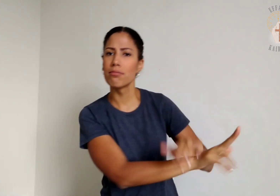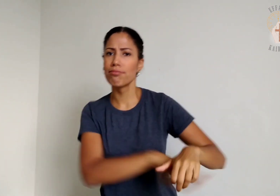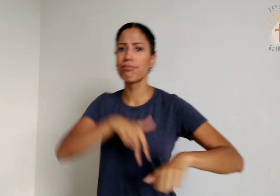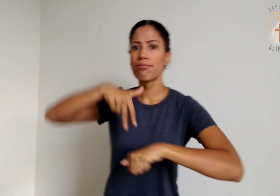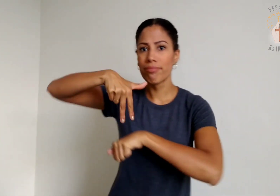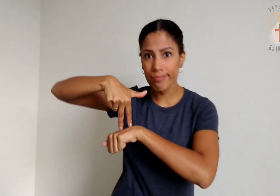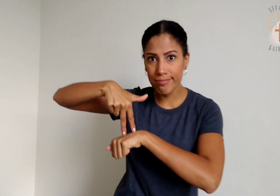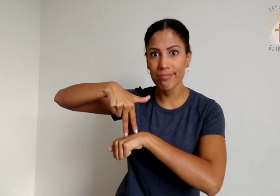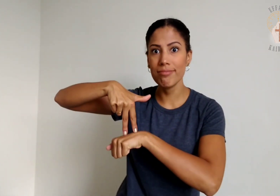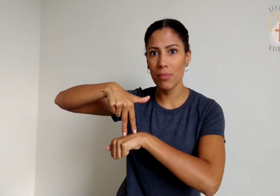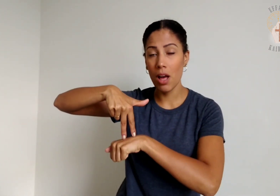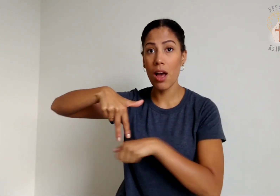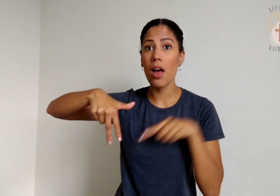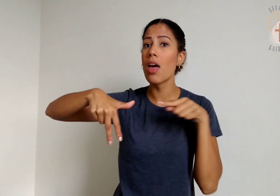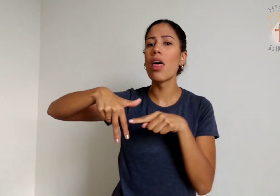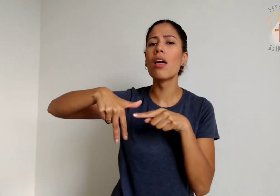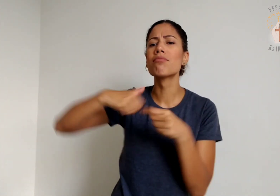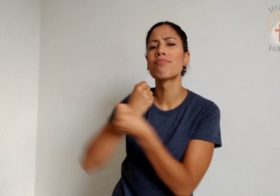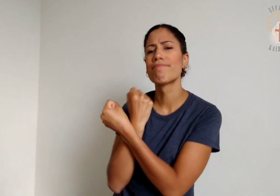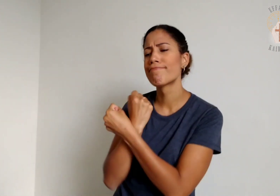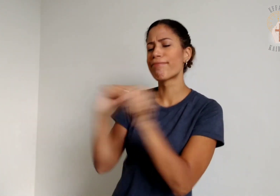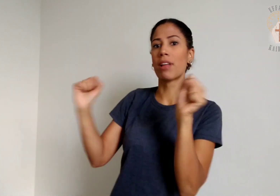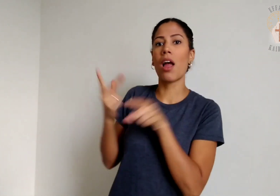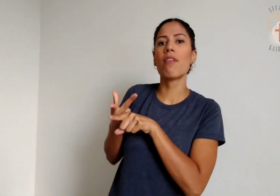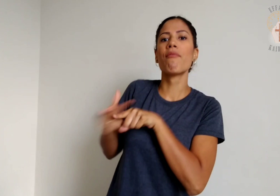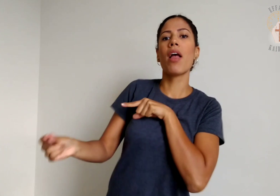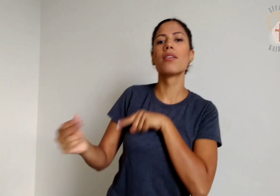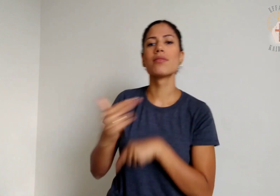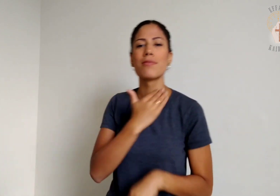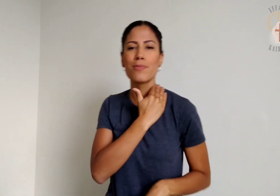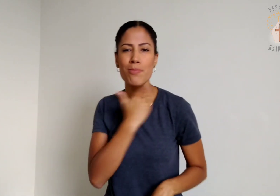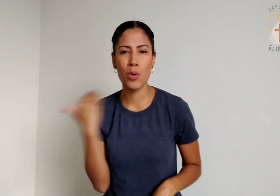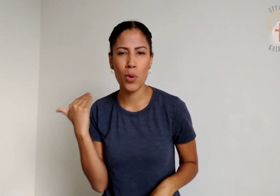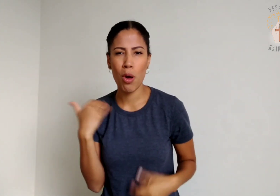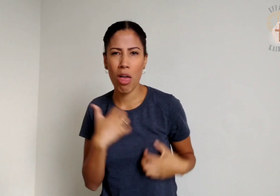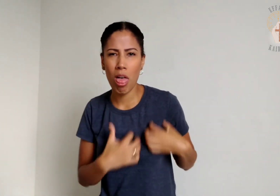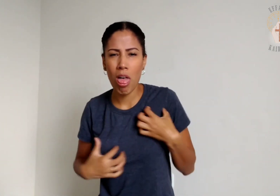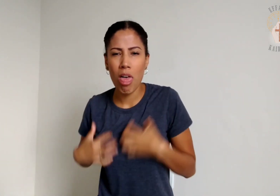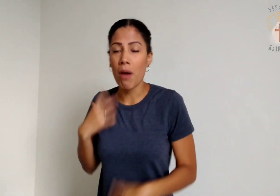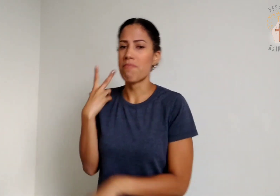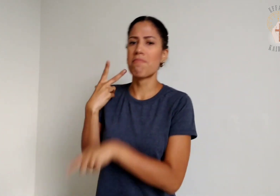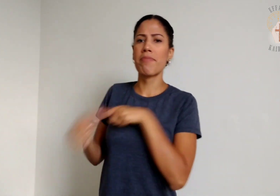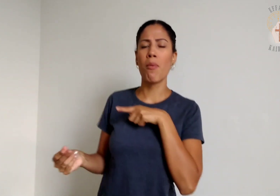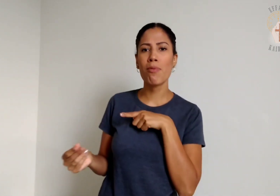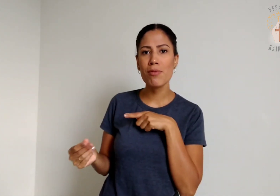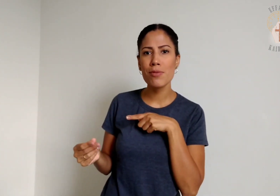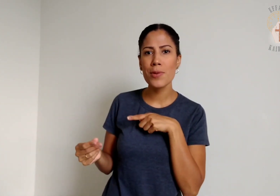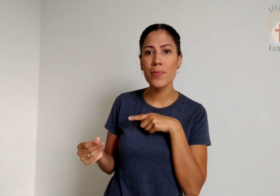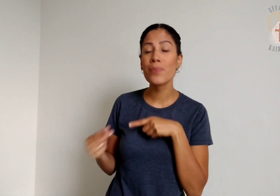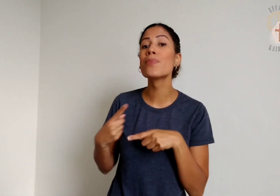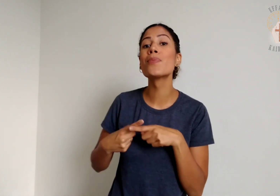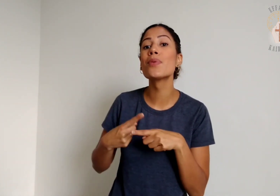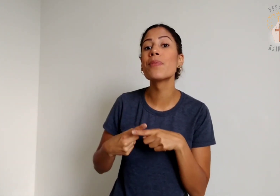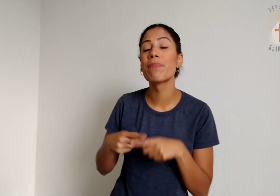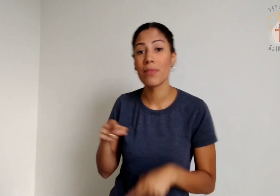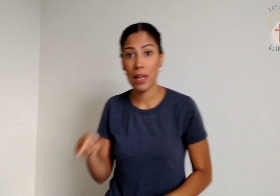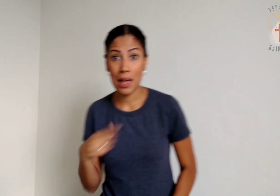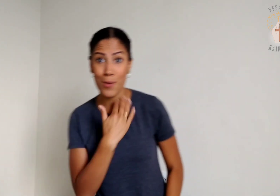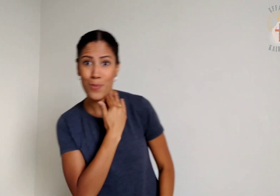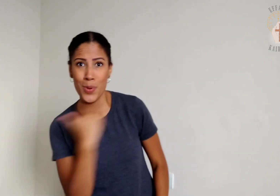a Jesus, libertando-o das angústias da morte, porque não era possível